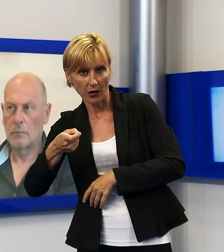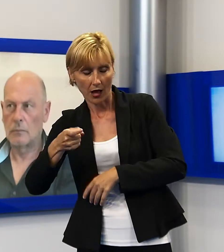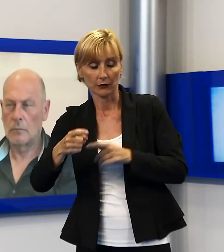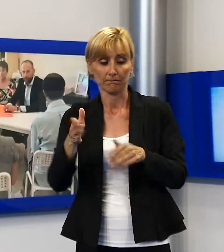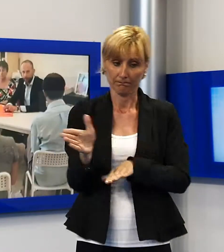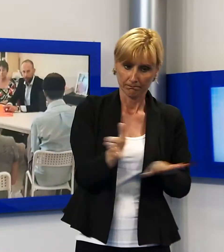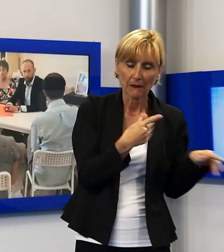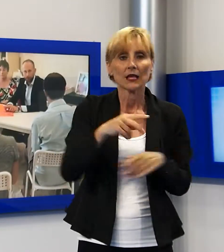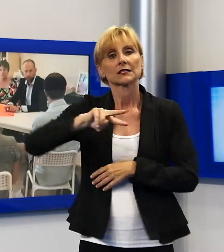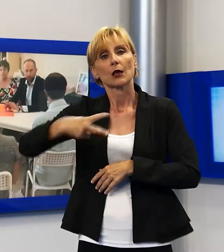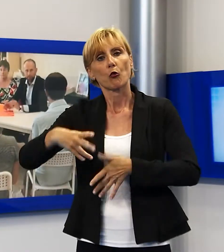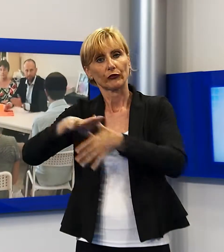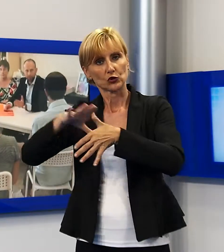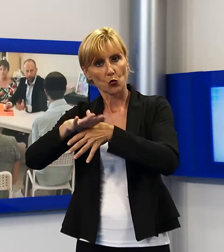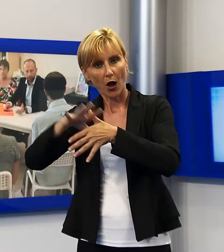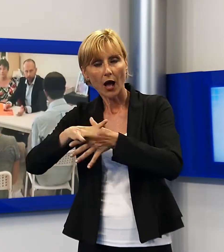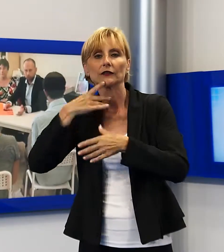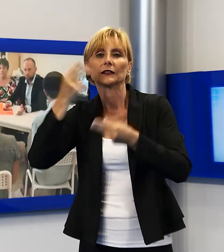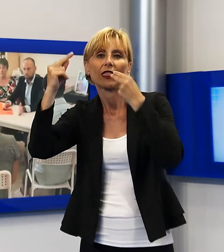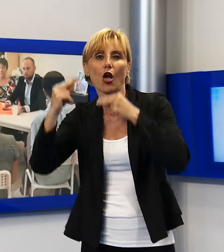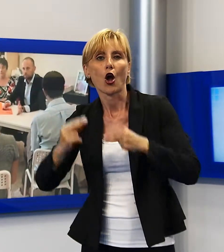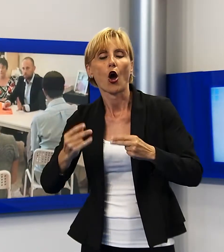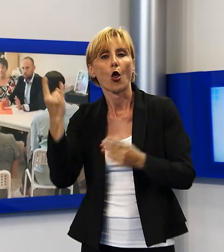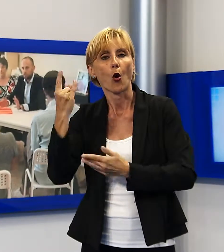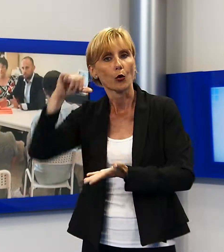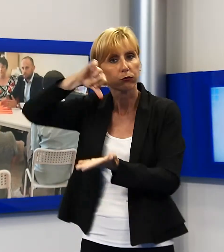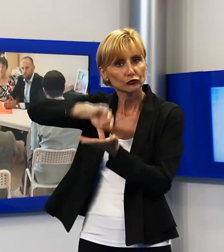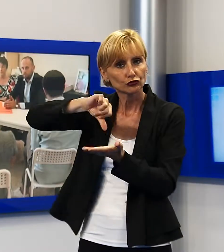effettuerà invece interventi di decoro urbano in centro a Ponte Amoriano.